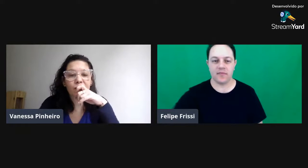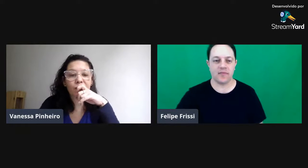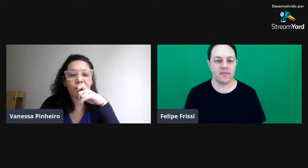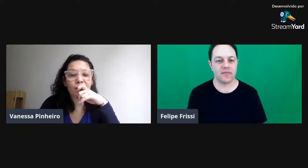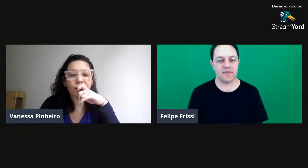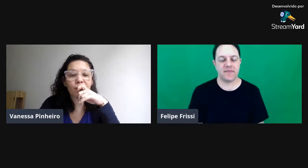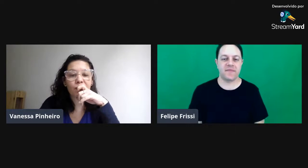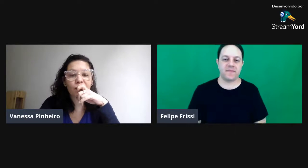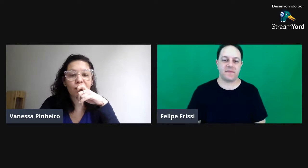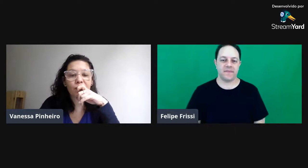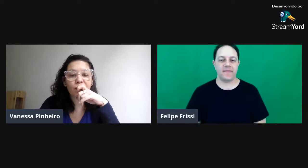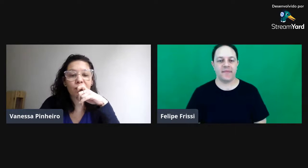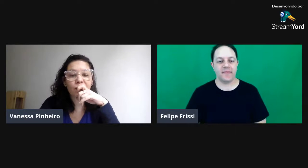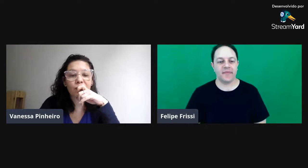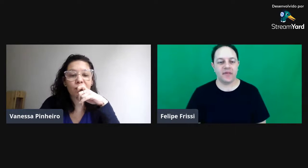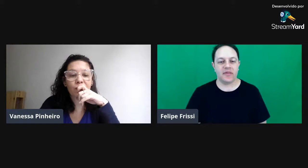Obrigado. abraço.